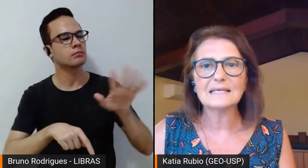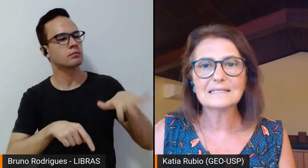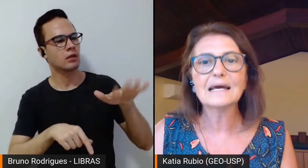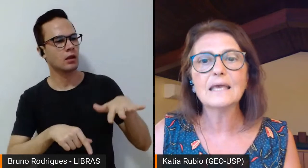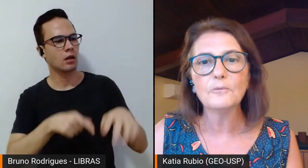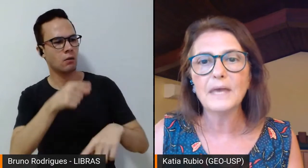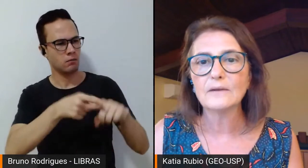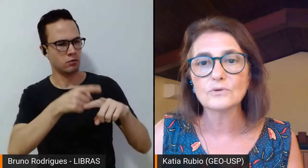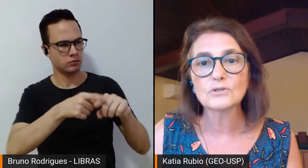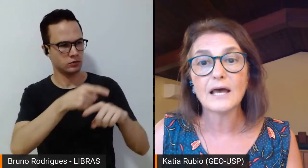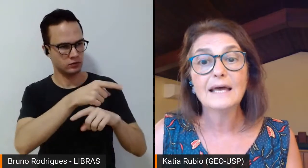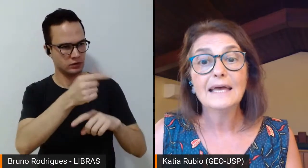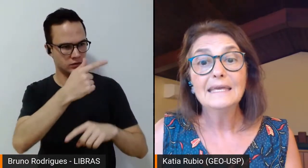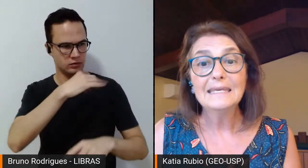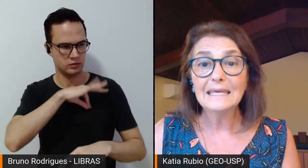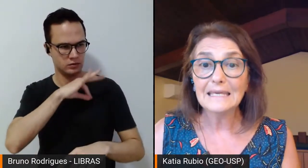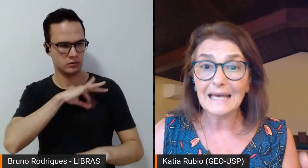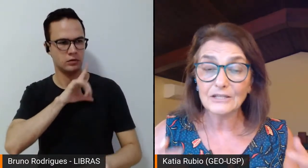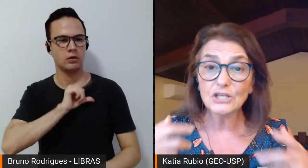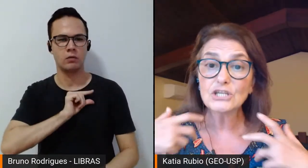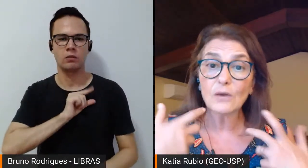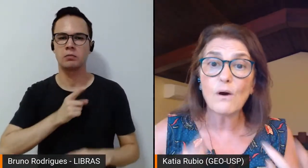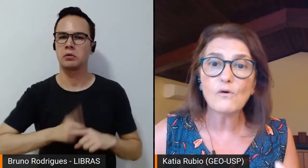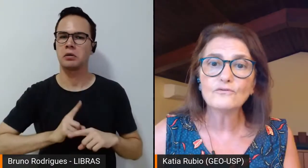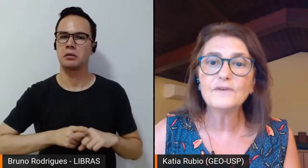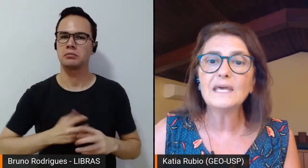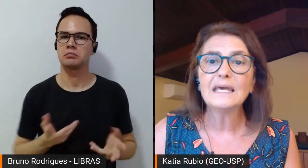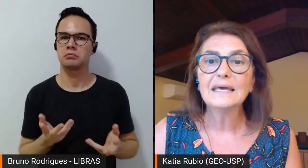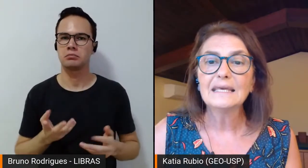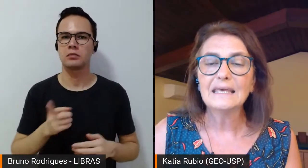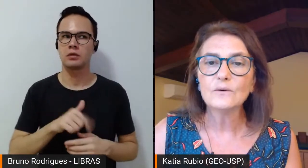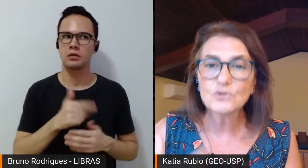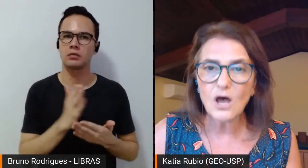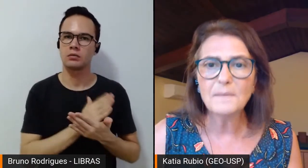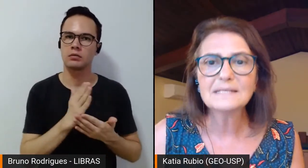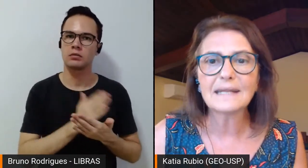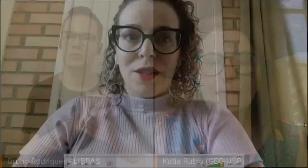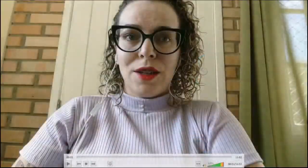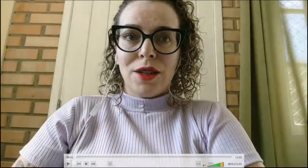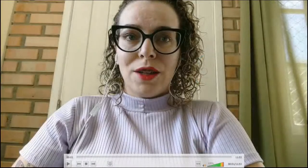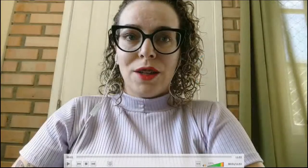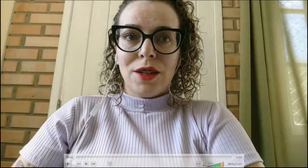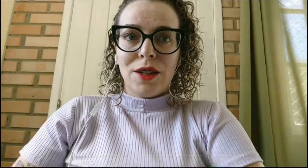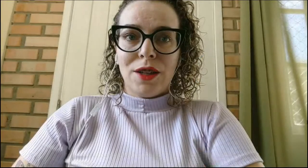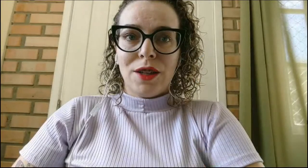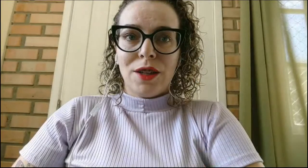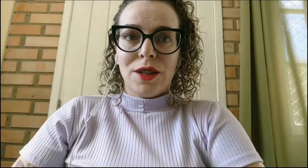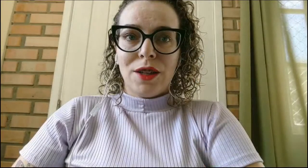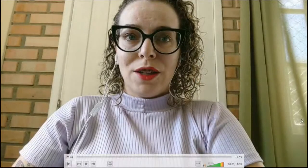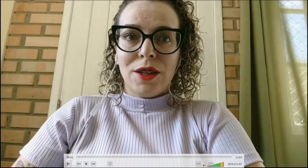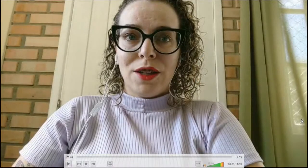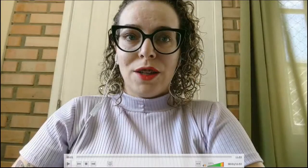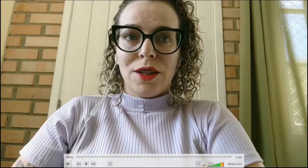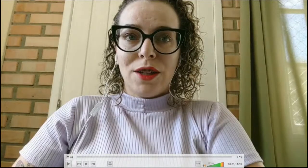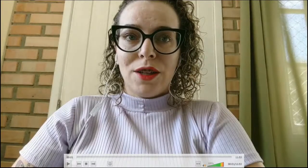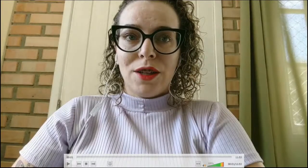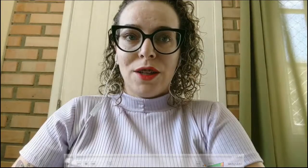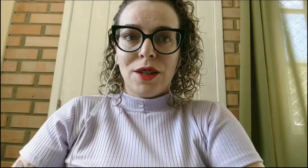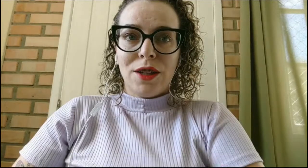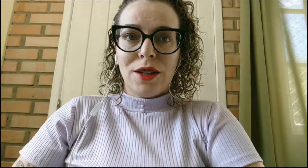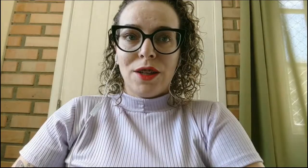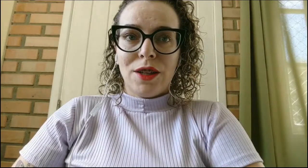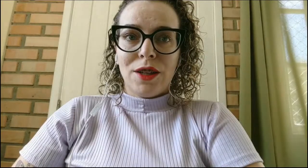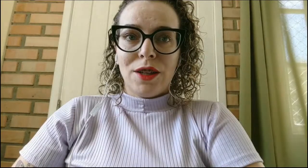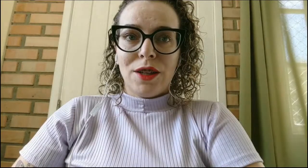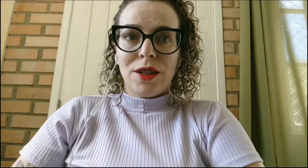que vocês ganham menos? E a gente chegou a ouvir que os homens treinavam mais e